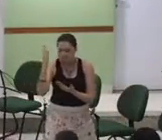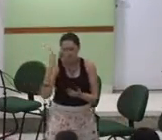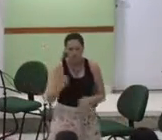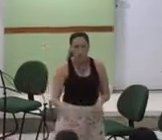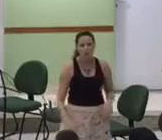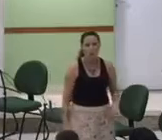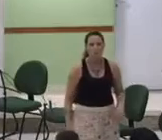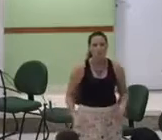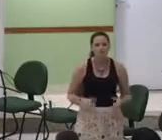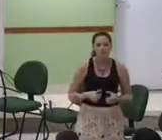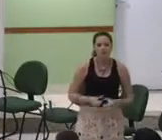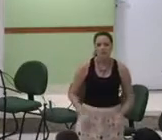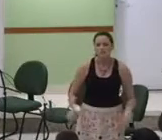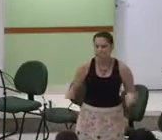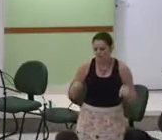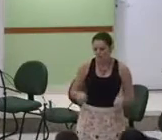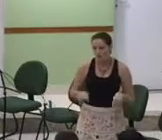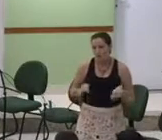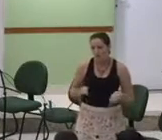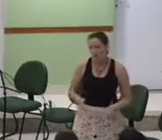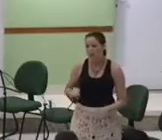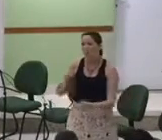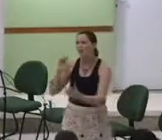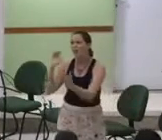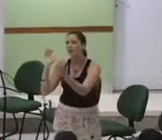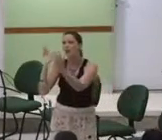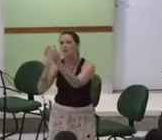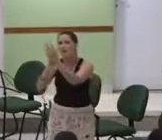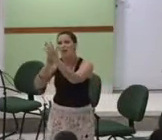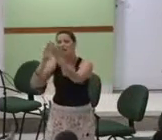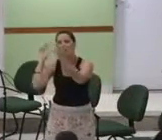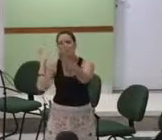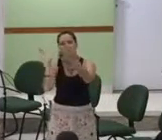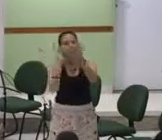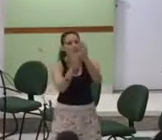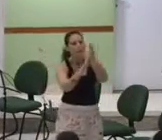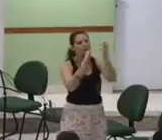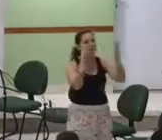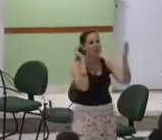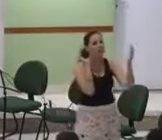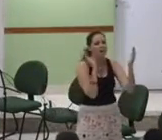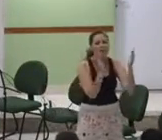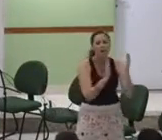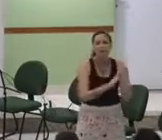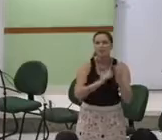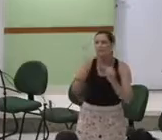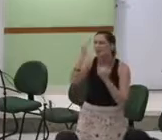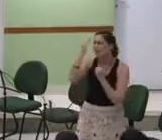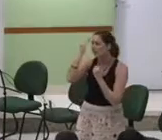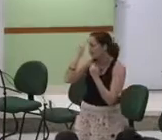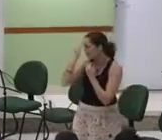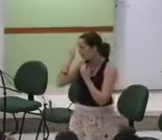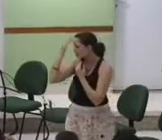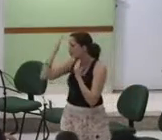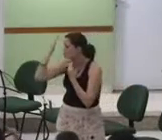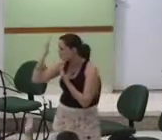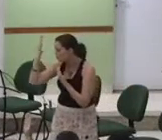Estou aqui pra louvar Te agradeço